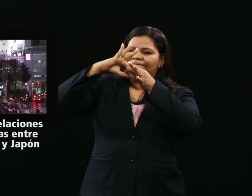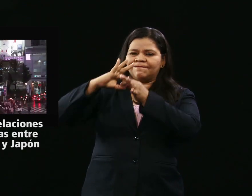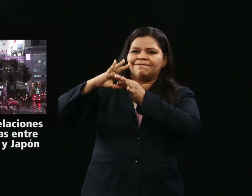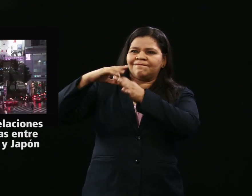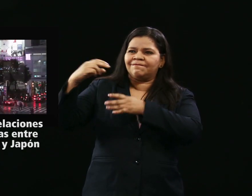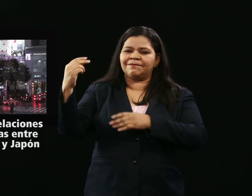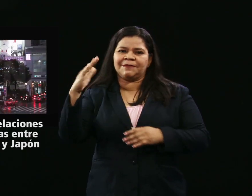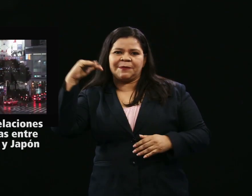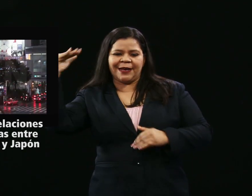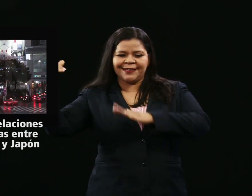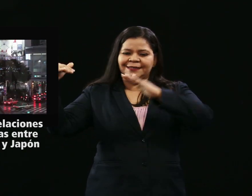ambas naciones.